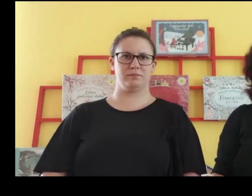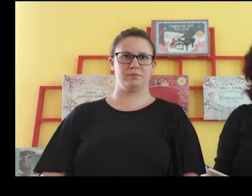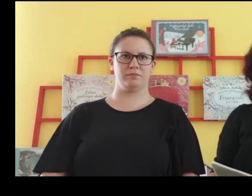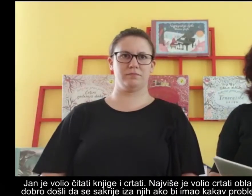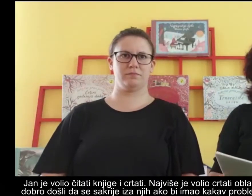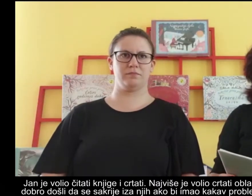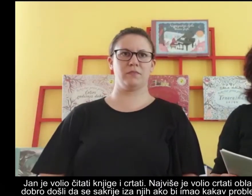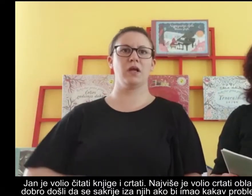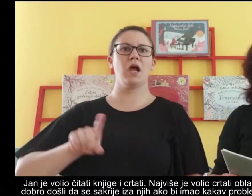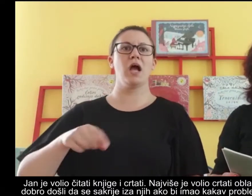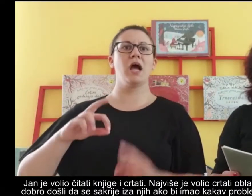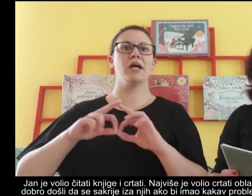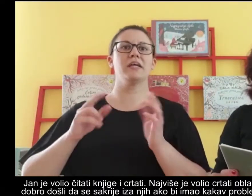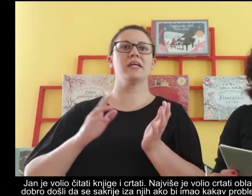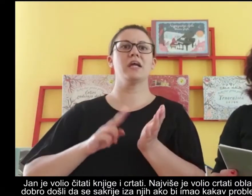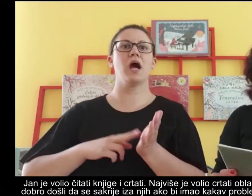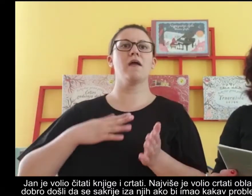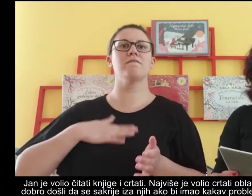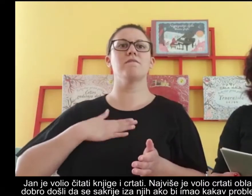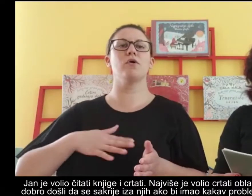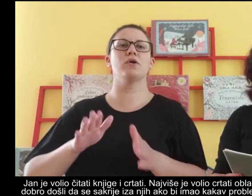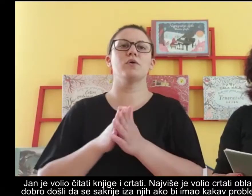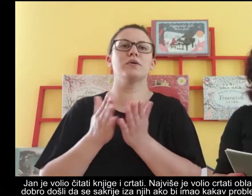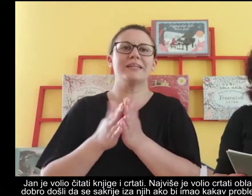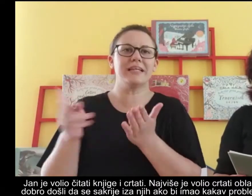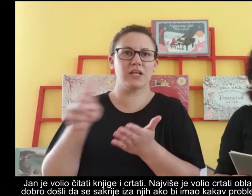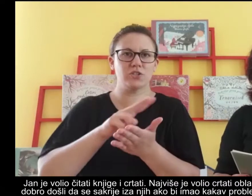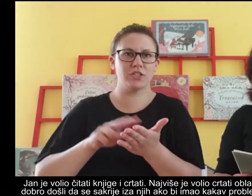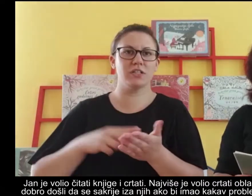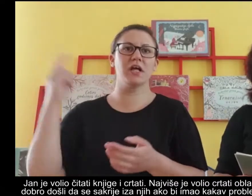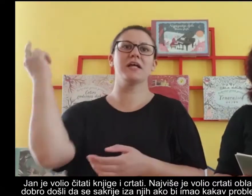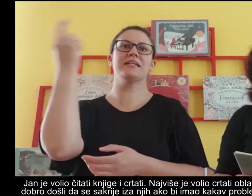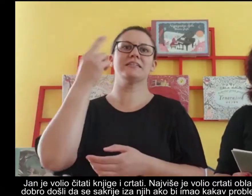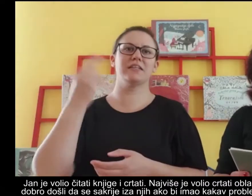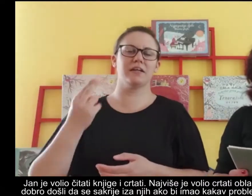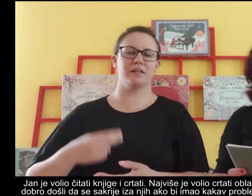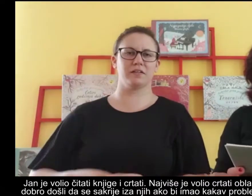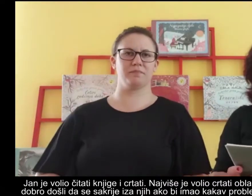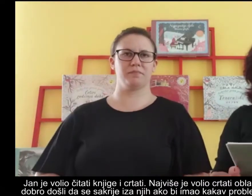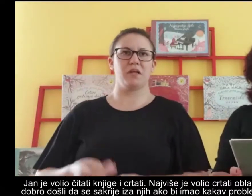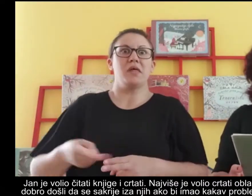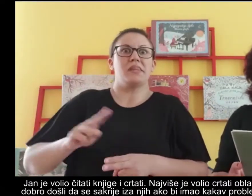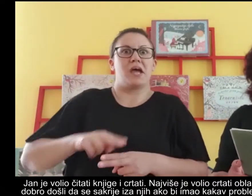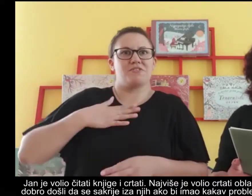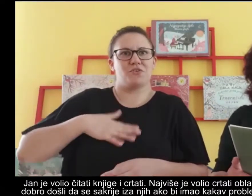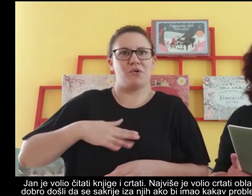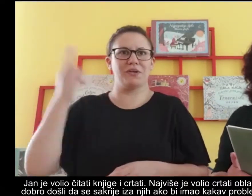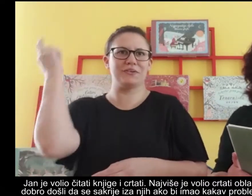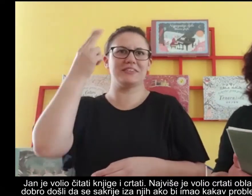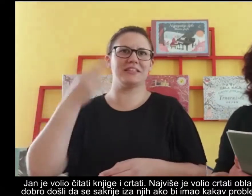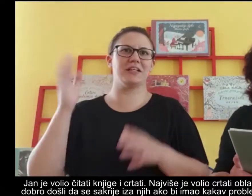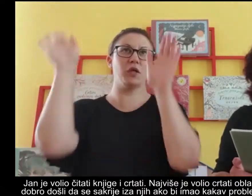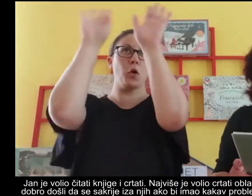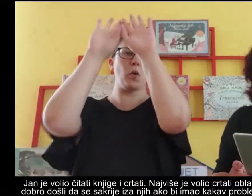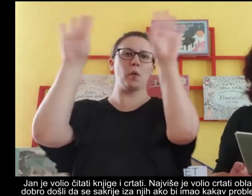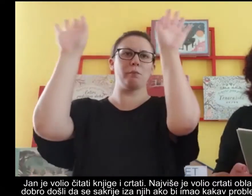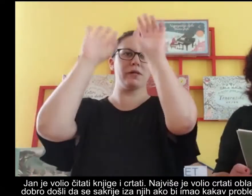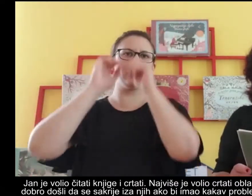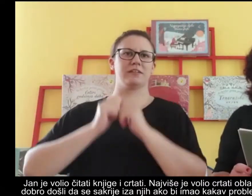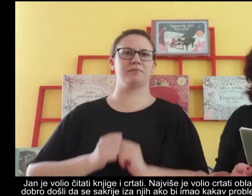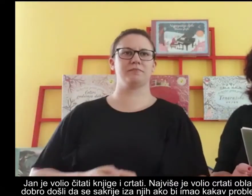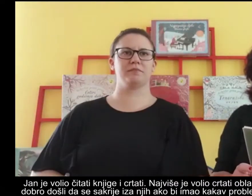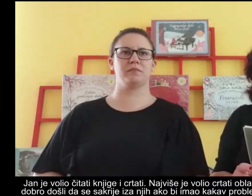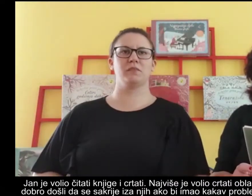Jan je volio čitati knjige i crtati. Najviše je volio crtati oblake.